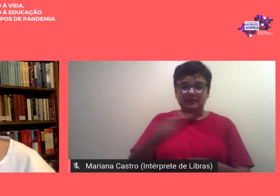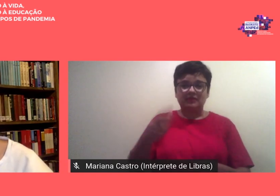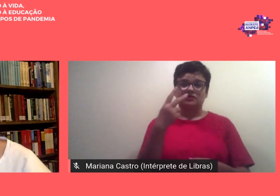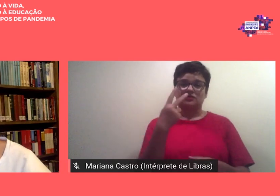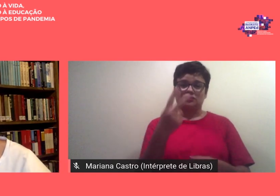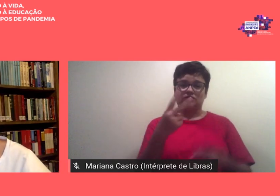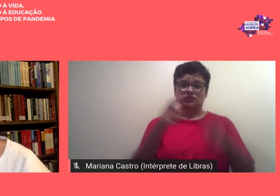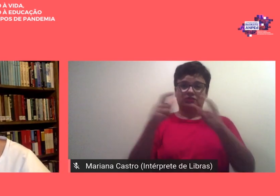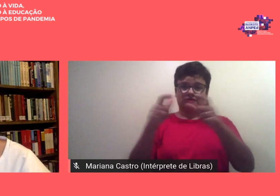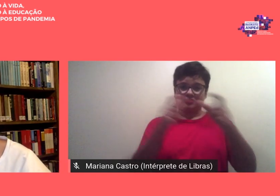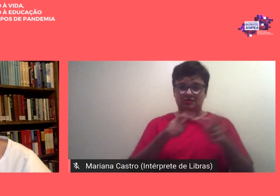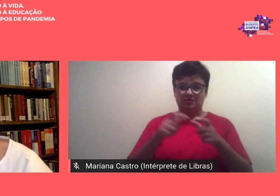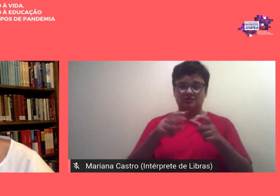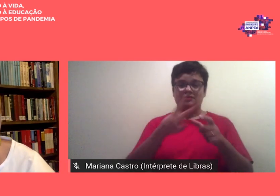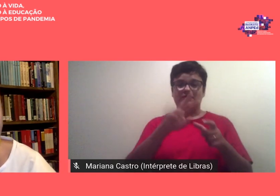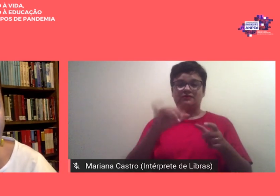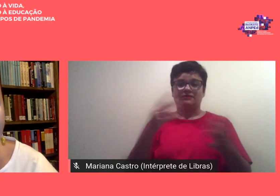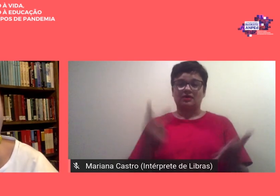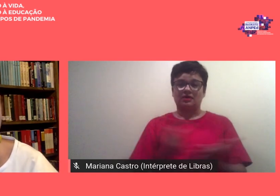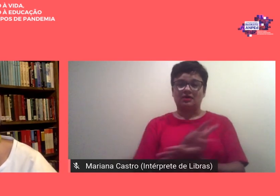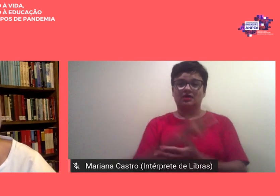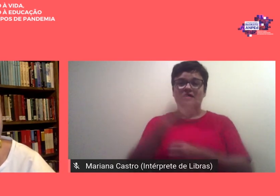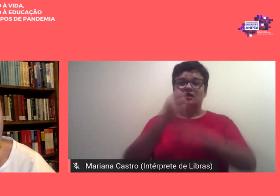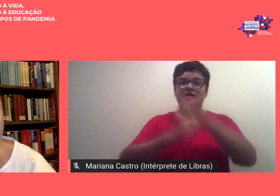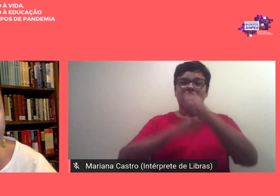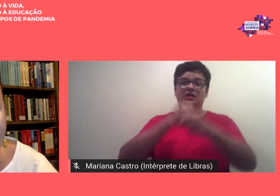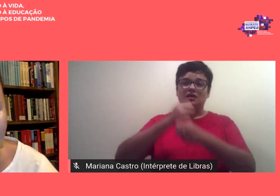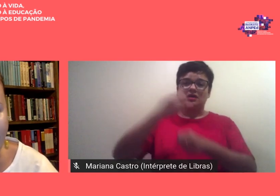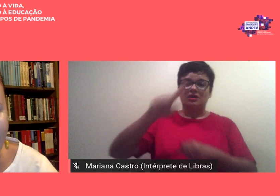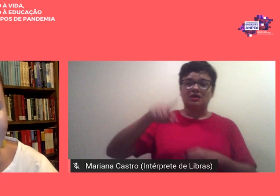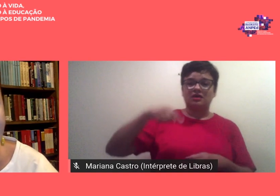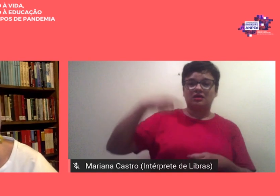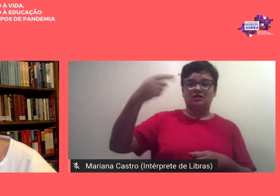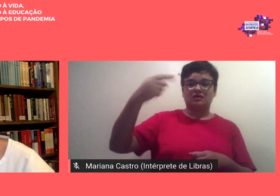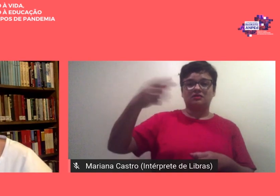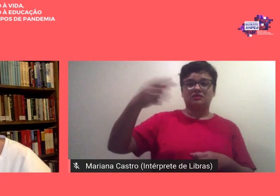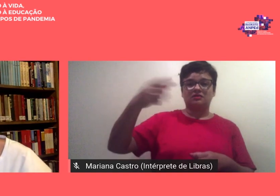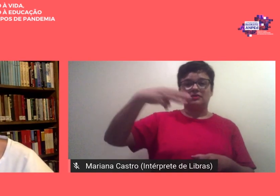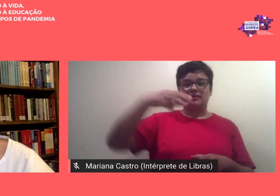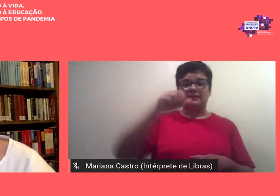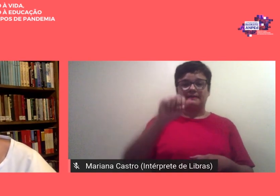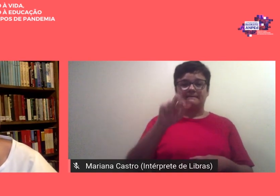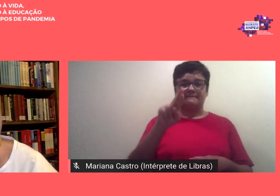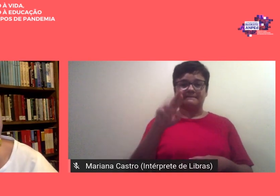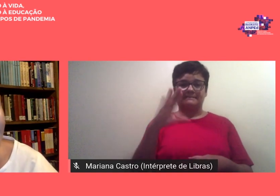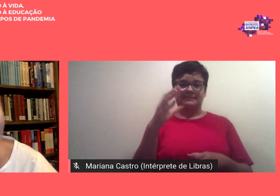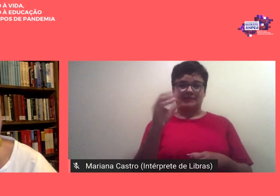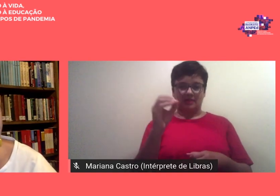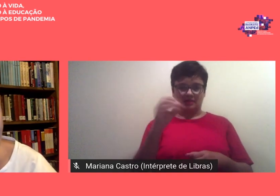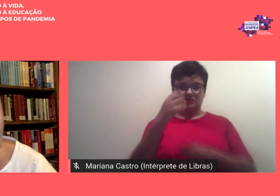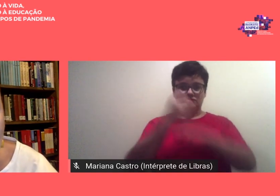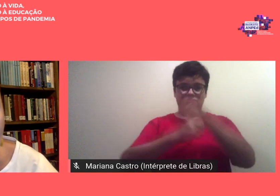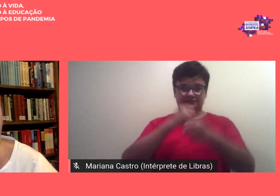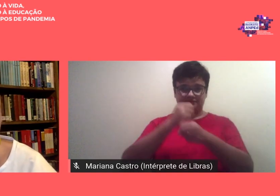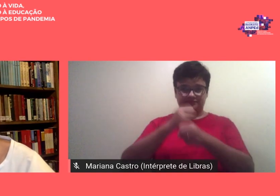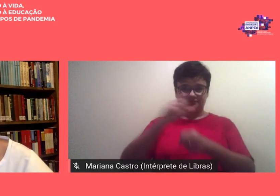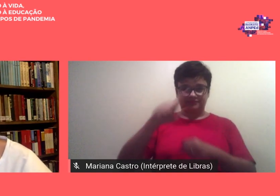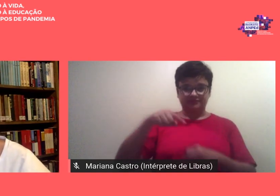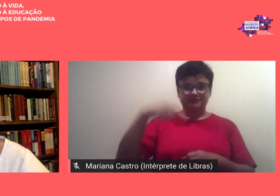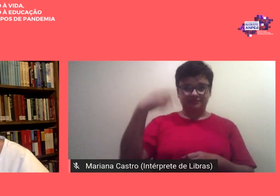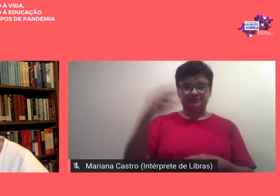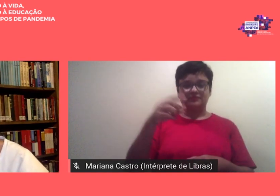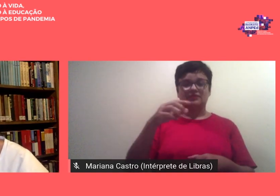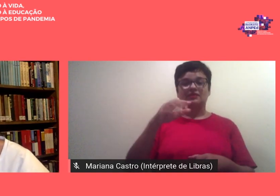que acontecerão em março do ano que vem também de maneira online Amped Sudeste Amped Sul e